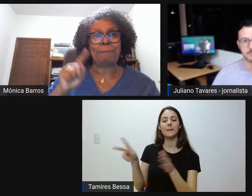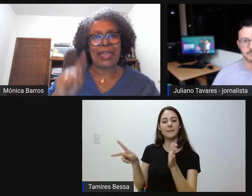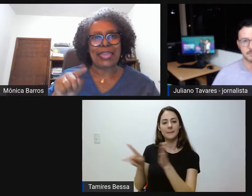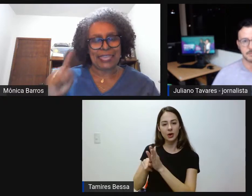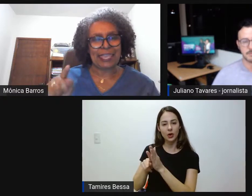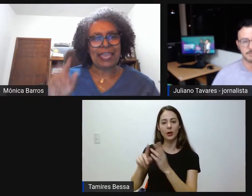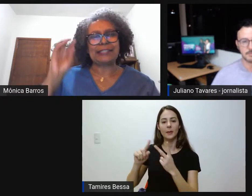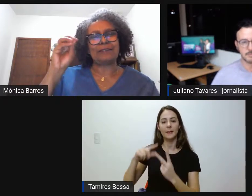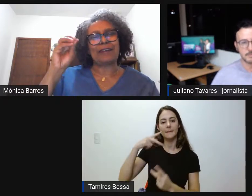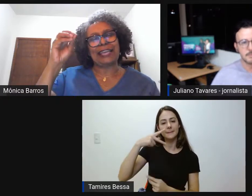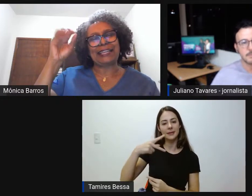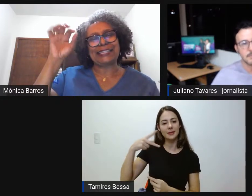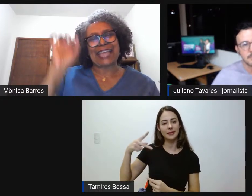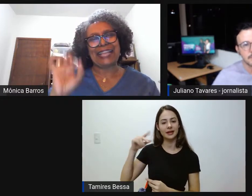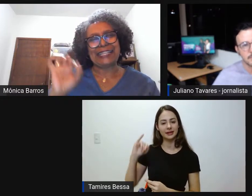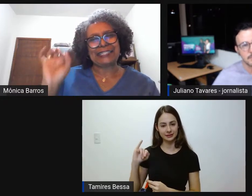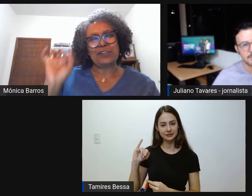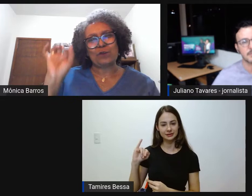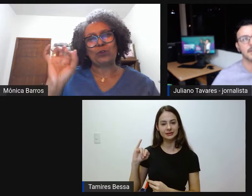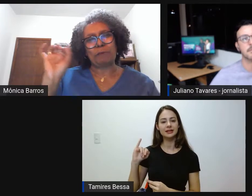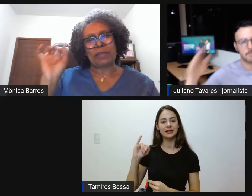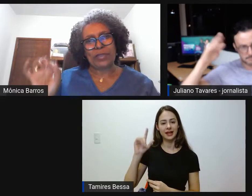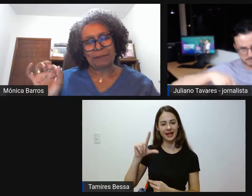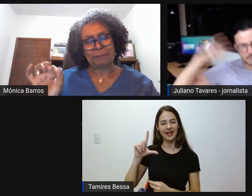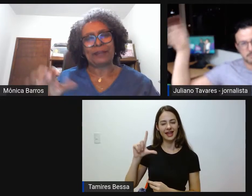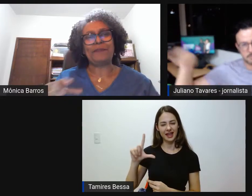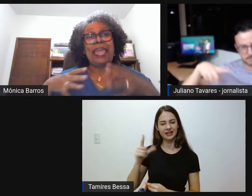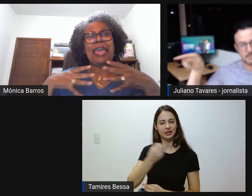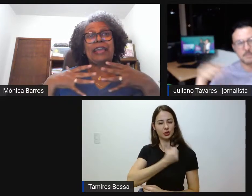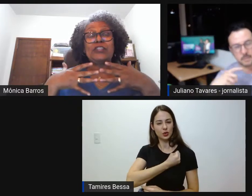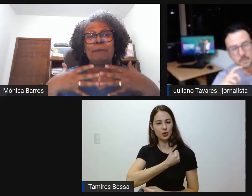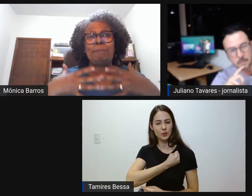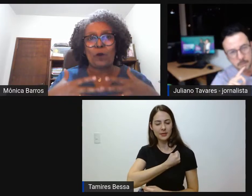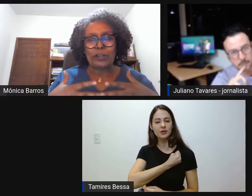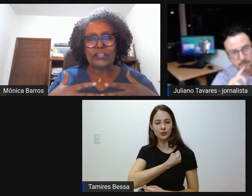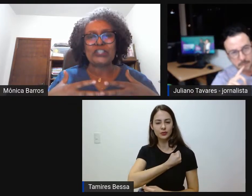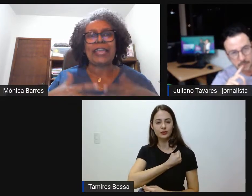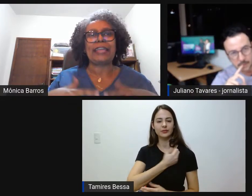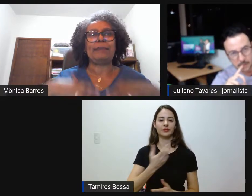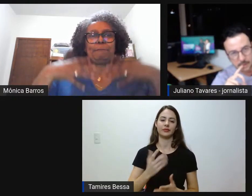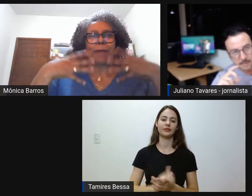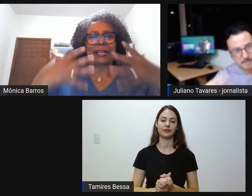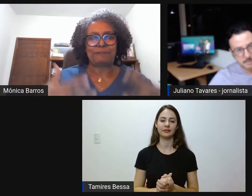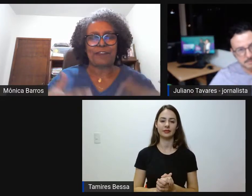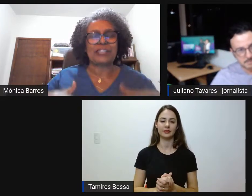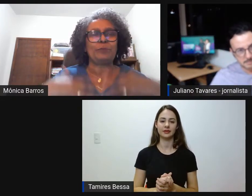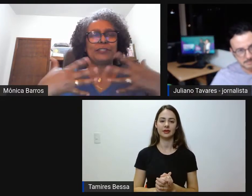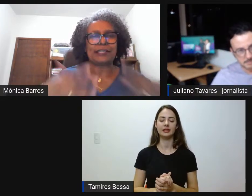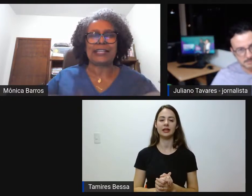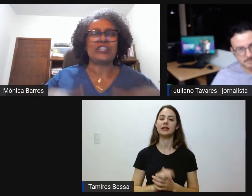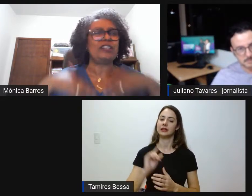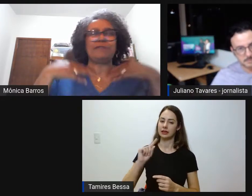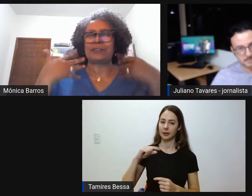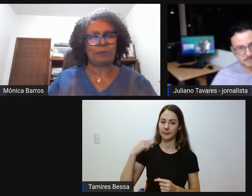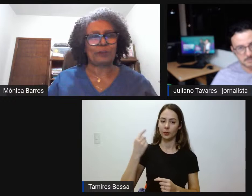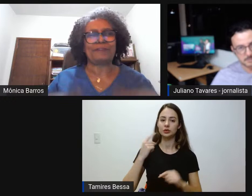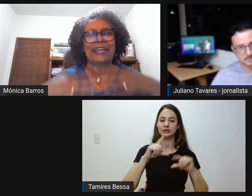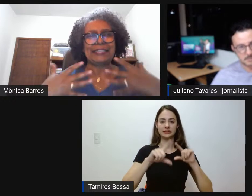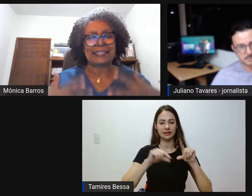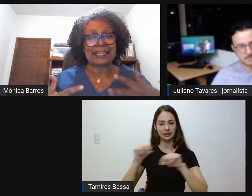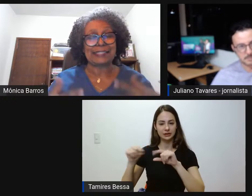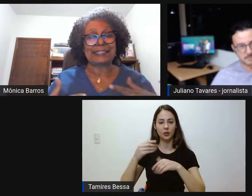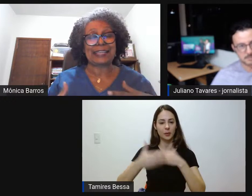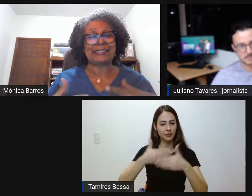PPI, que são aquelas Lzinho com número ímpar, elas depois, né, que fazem o processo eletivo, são